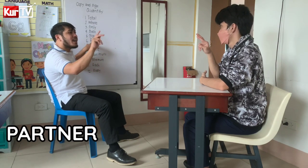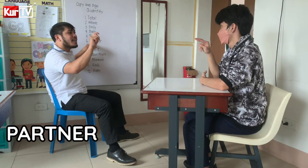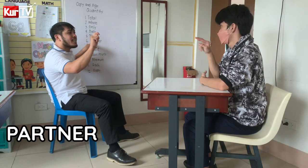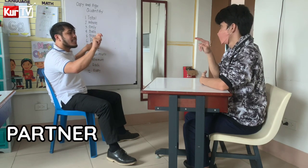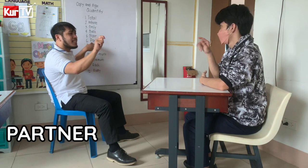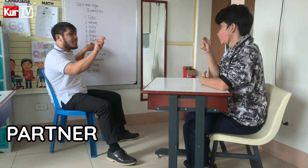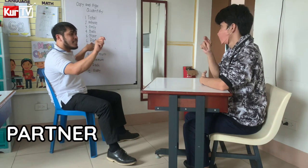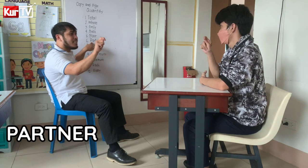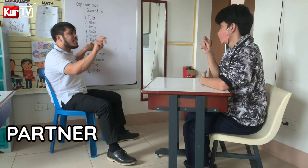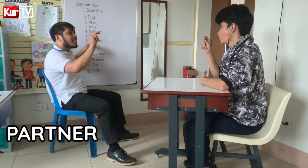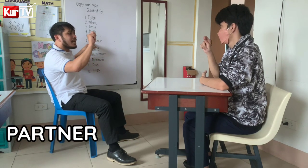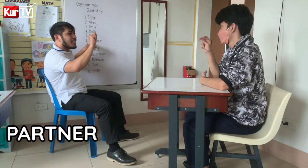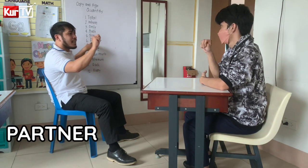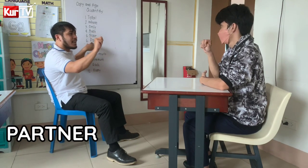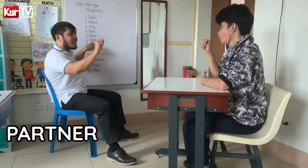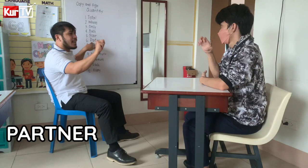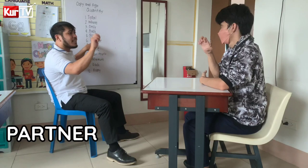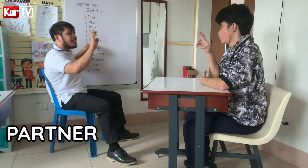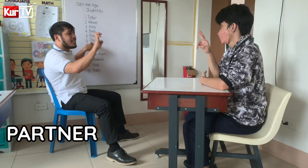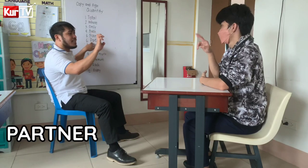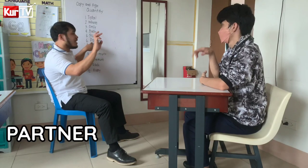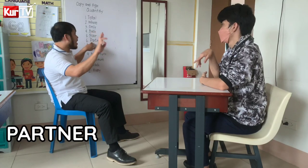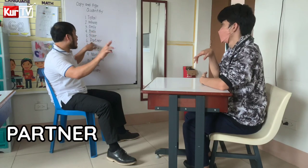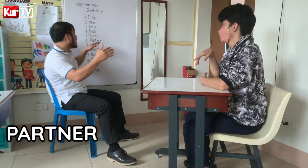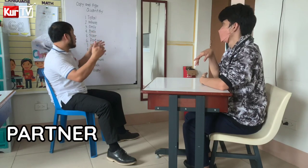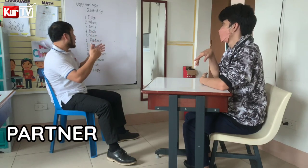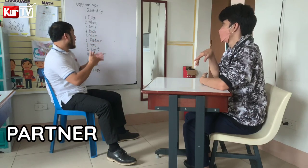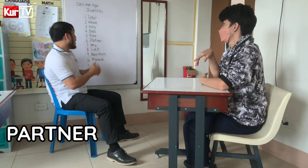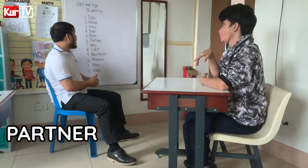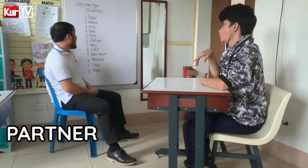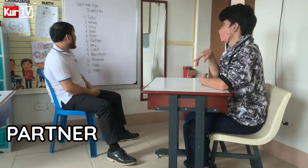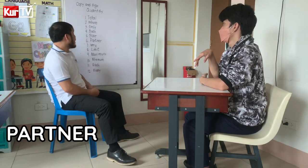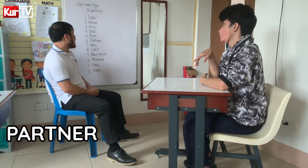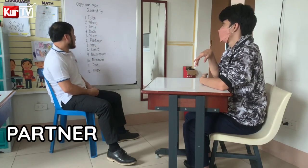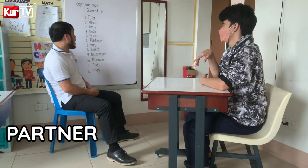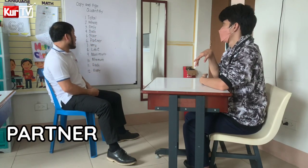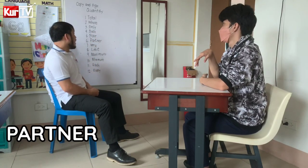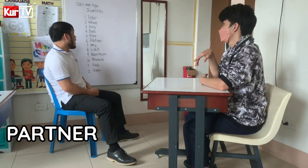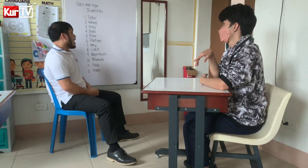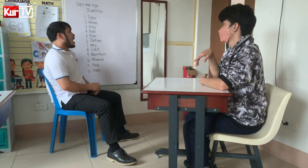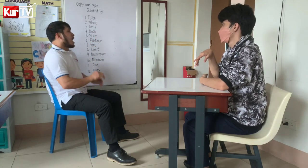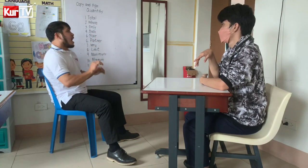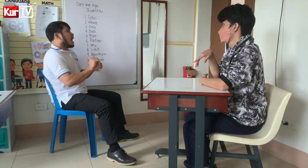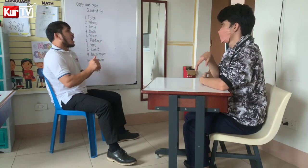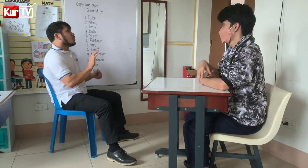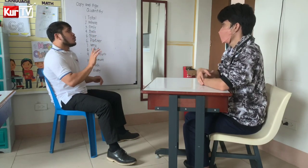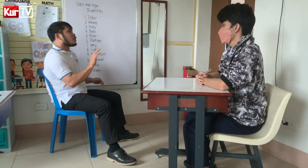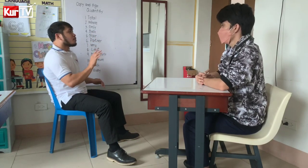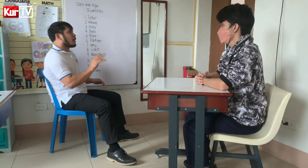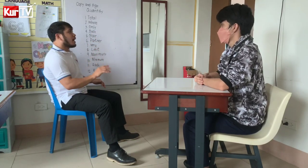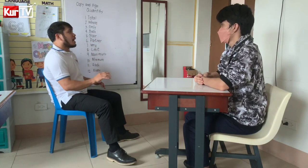-T. P-N-E-R. Okay. Again. How do you spell?